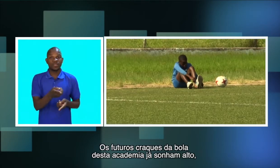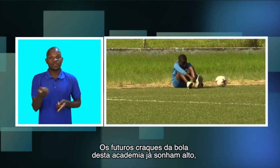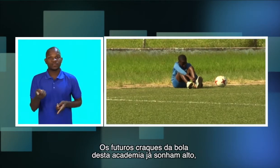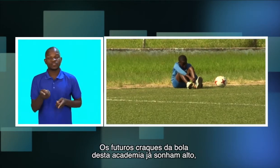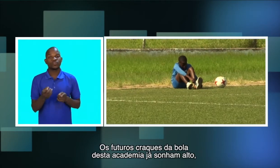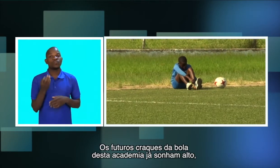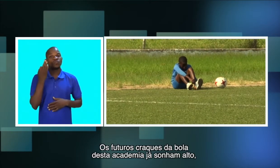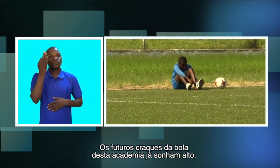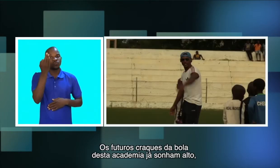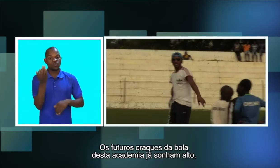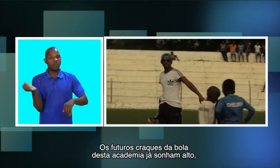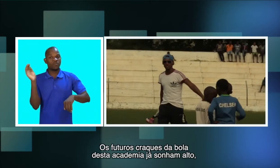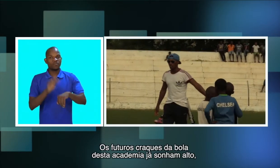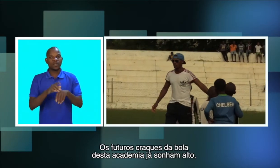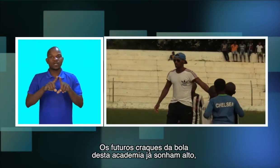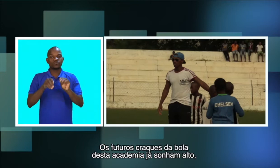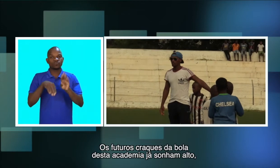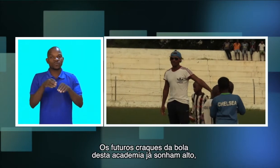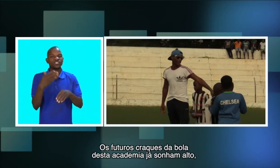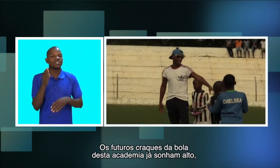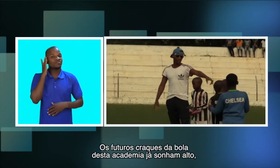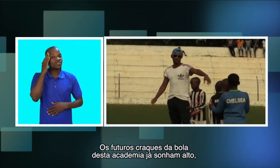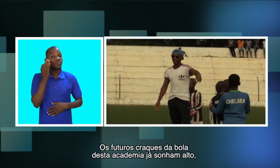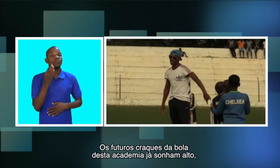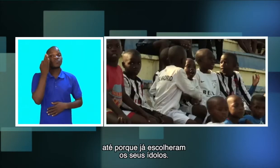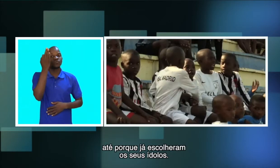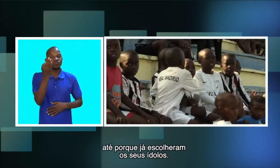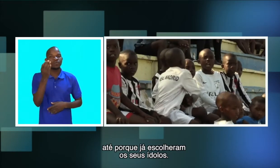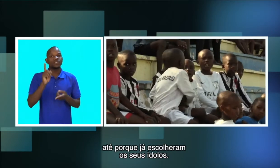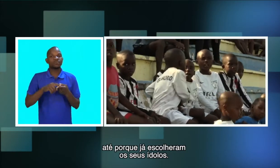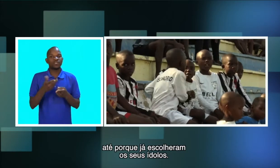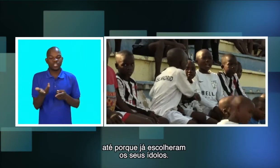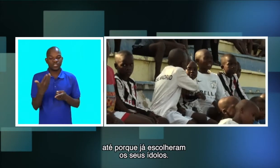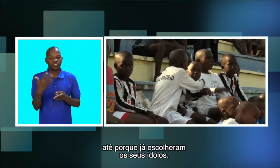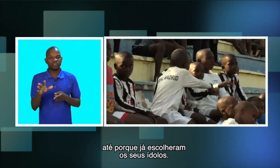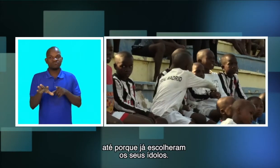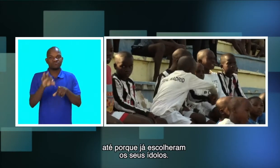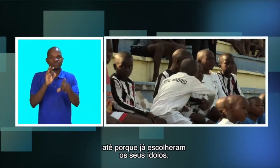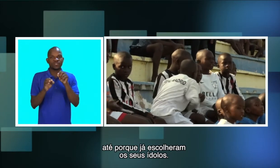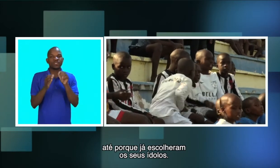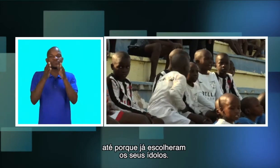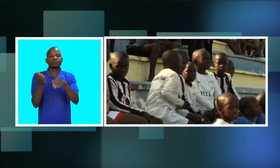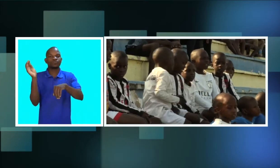futuros craques da bola desta academia já sonham alto, até porque já escolheram os seus ídolos.